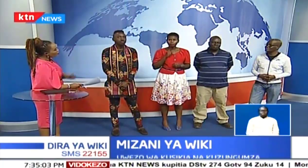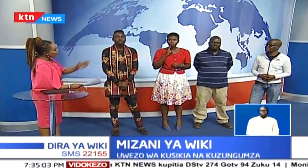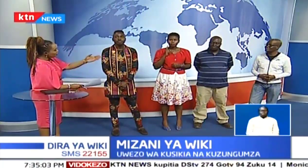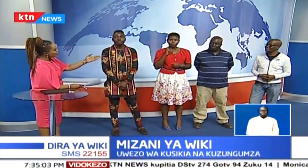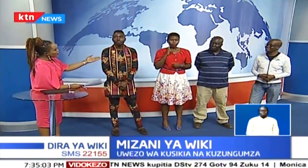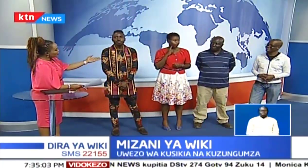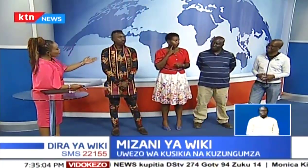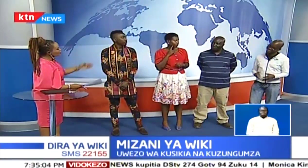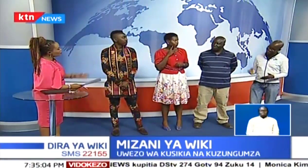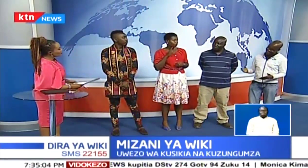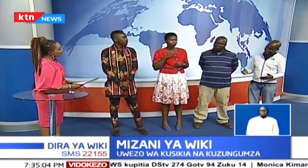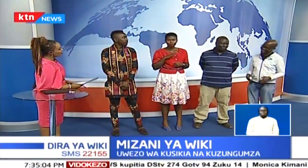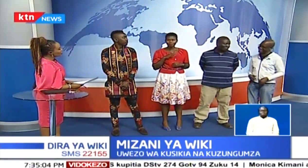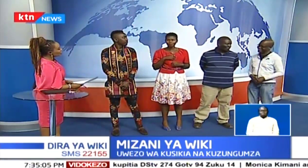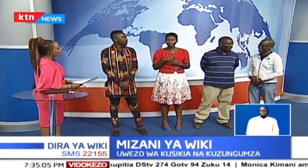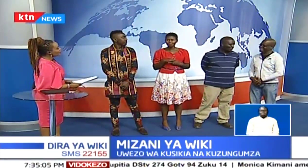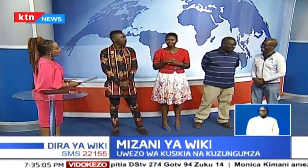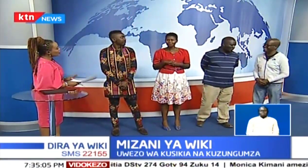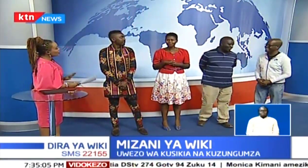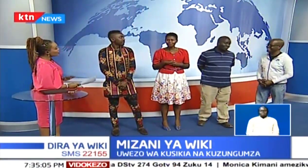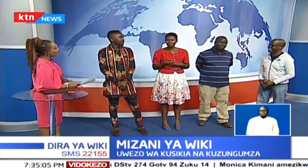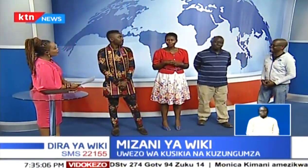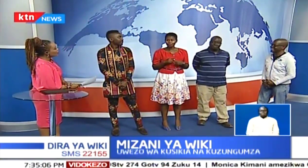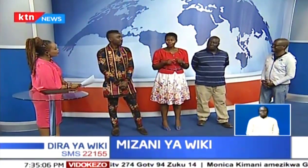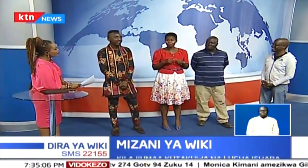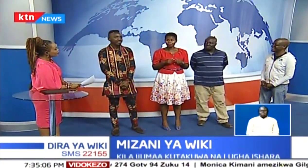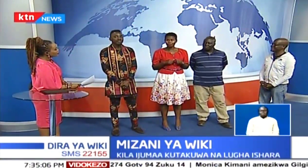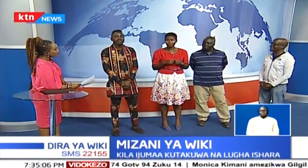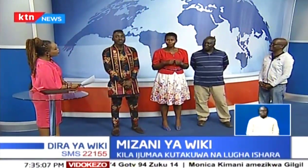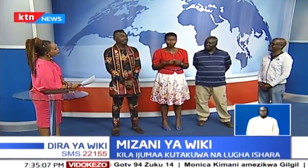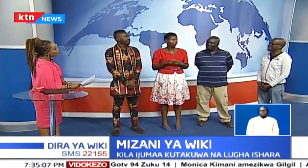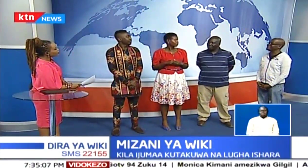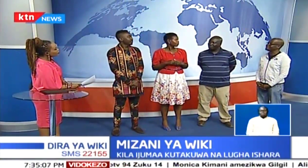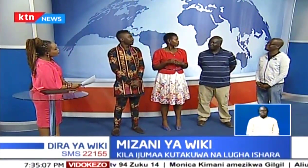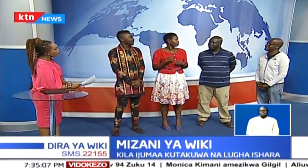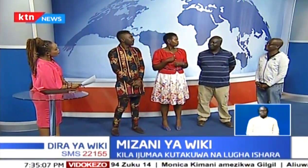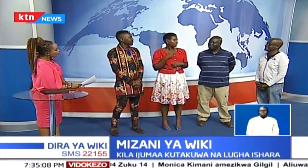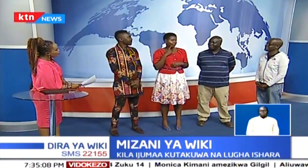Mbato. Owiti, nadhani tuta tafsiria kila mbato wanakisema. Mtao.